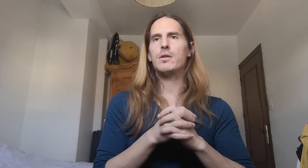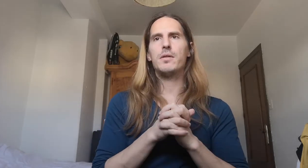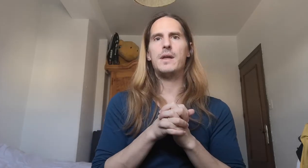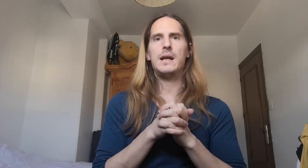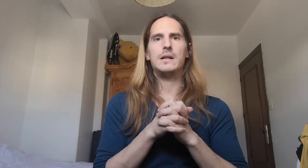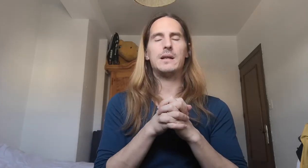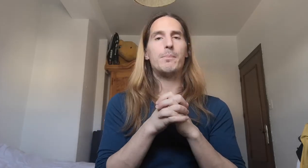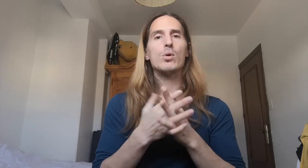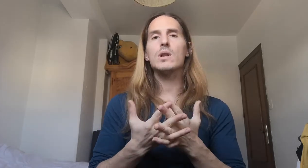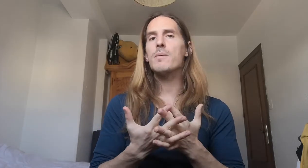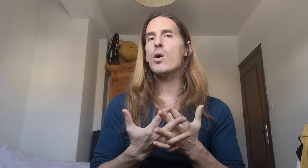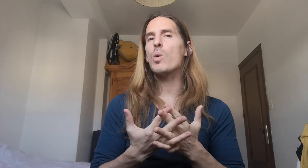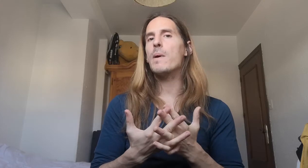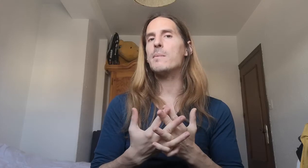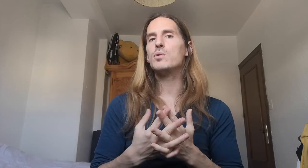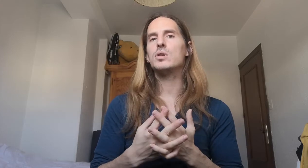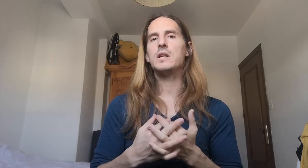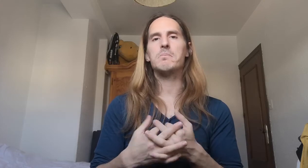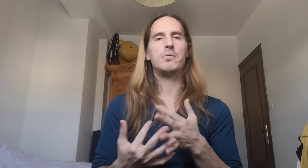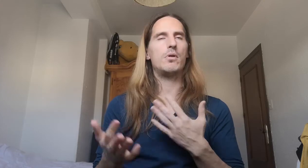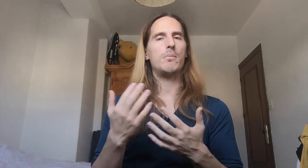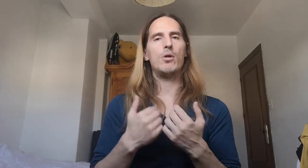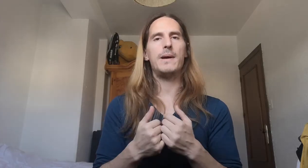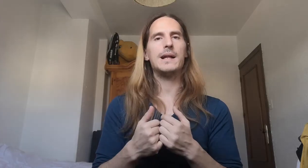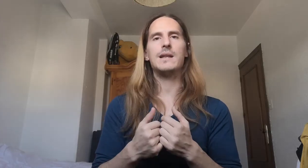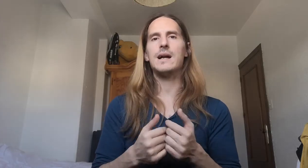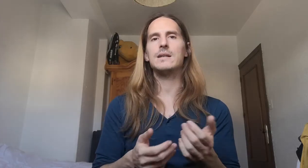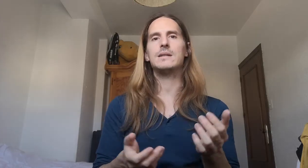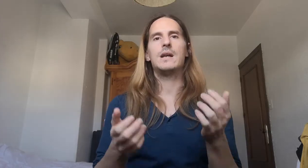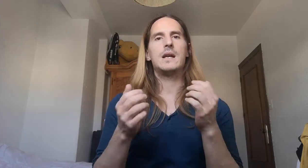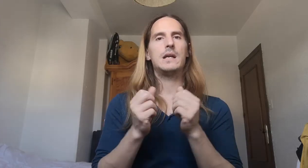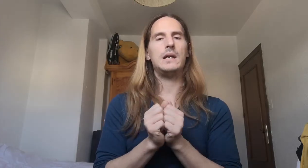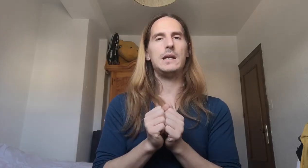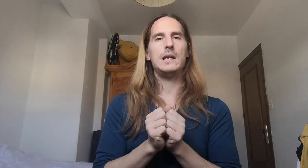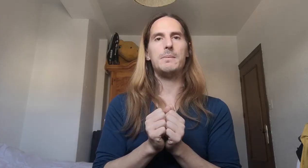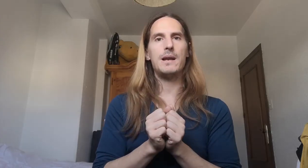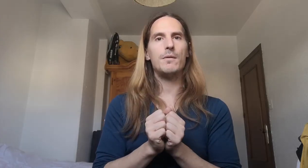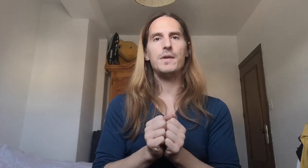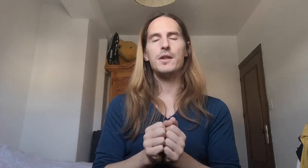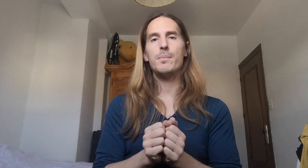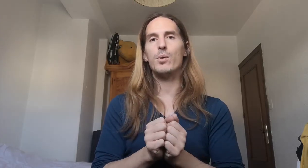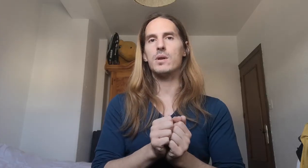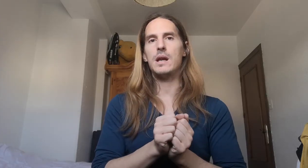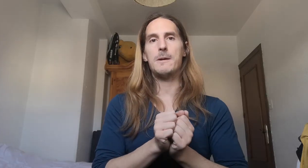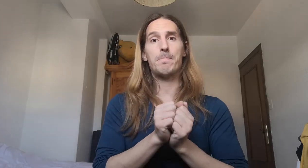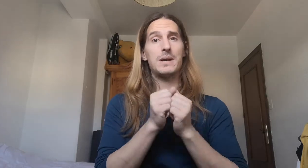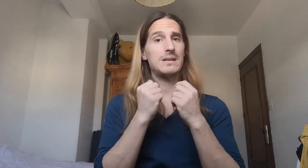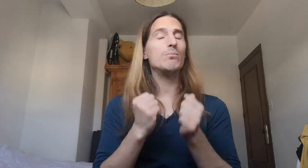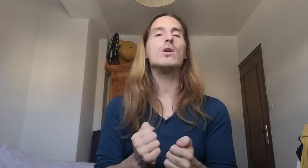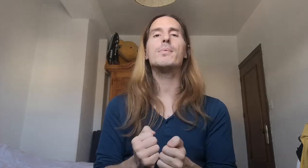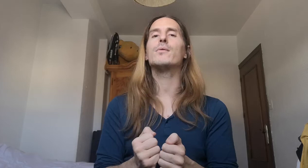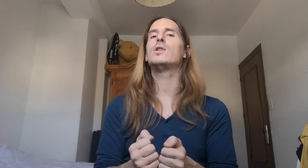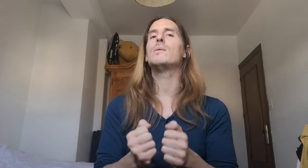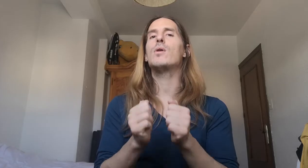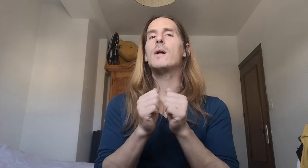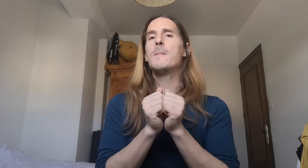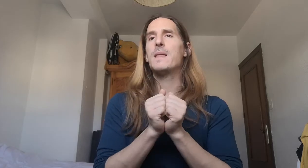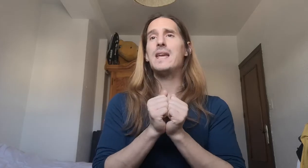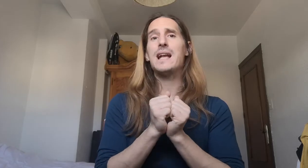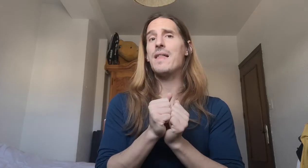Entonces tampoco te va a ocupar mucho tiempo volver atrás y ver los vídeos porque va a ser muy productivo y cada